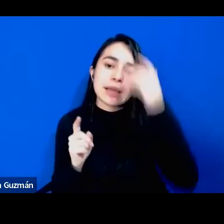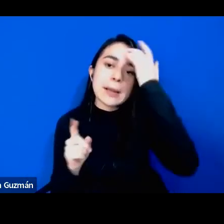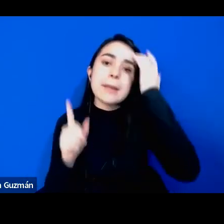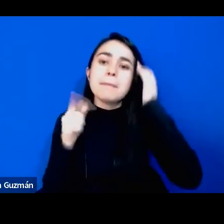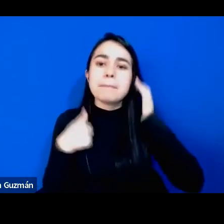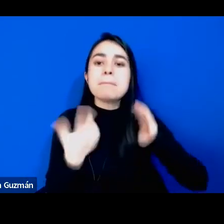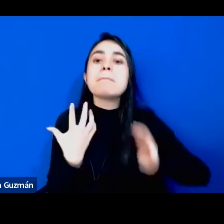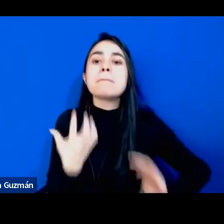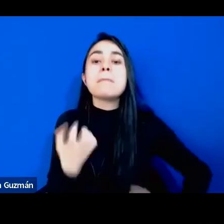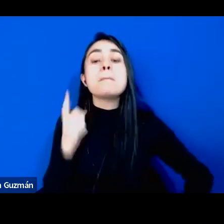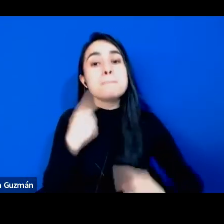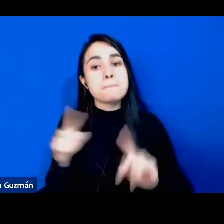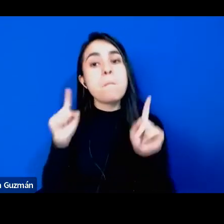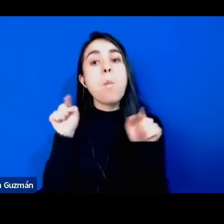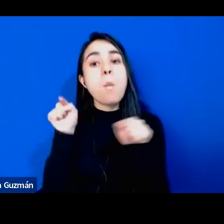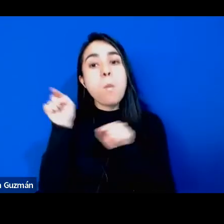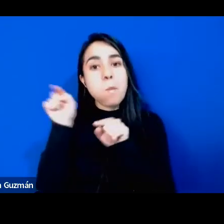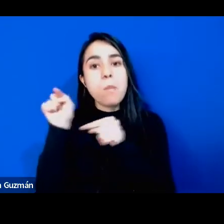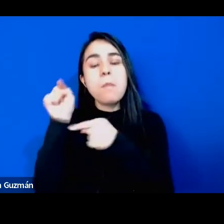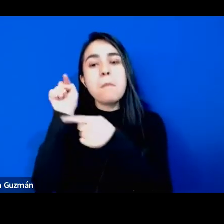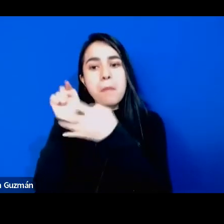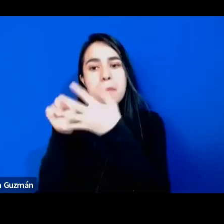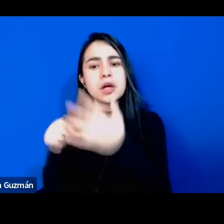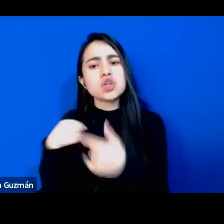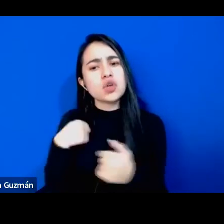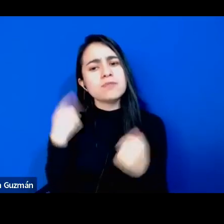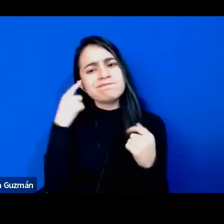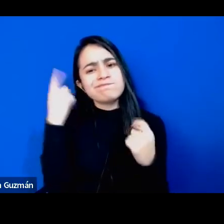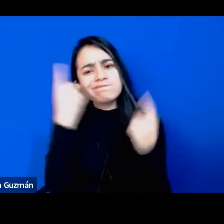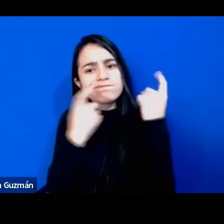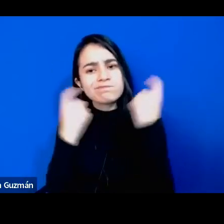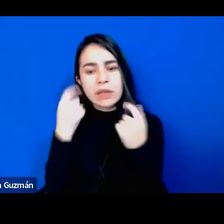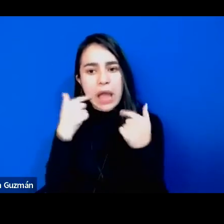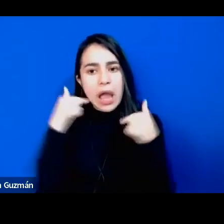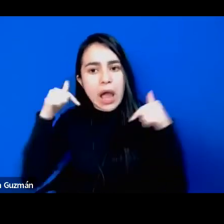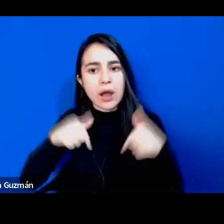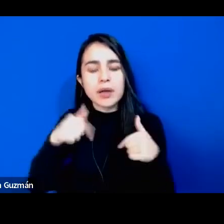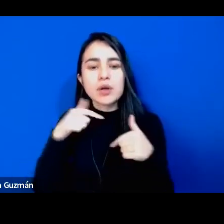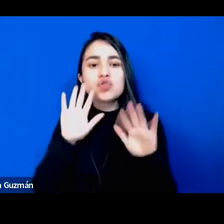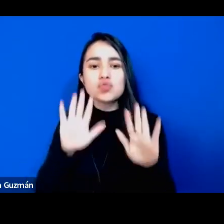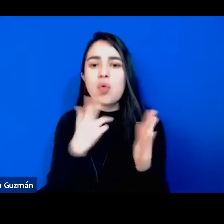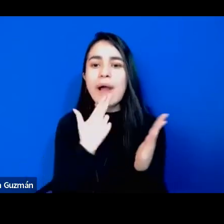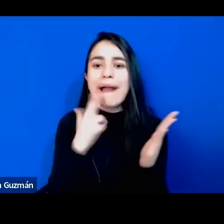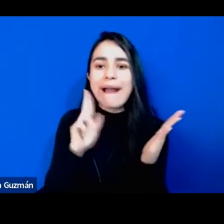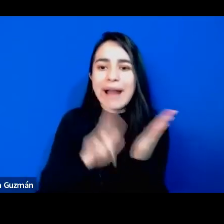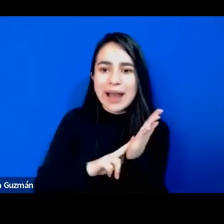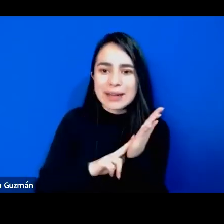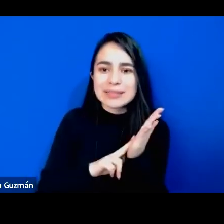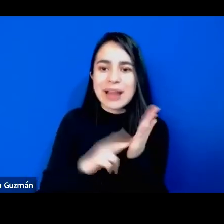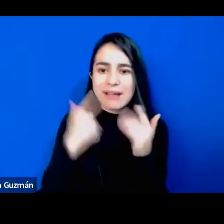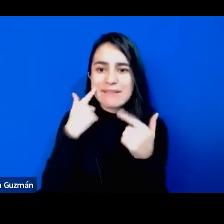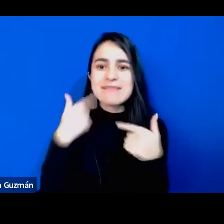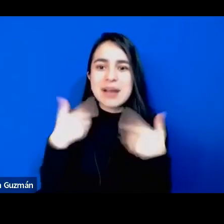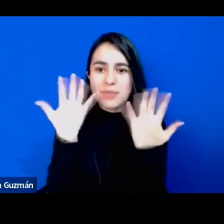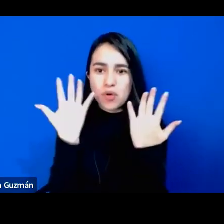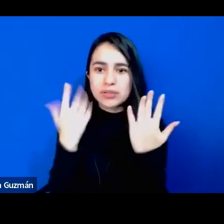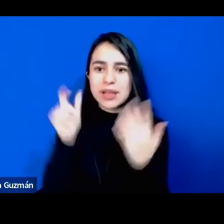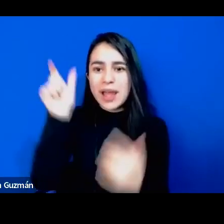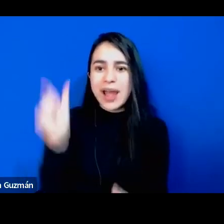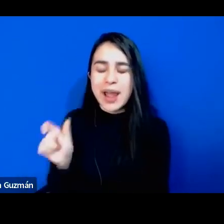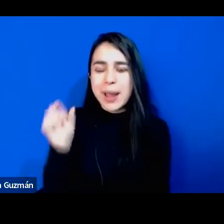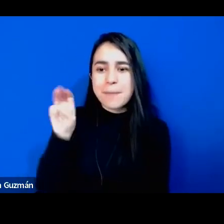bueno, hay muchos elementos. Estaba pensando incluso en la famosa carta a Movisto Vez, que escribe